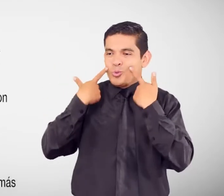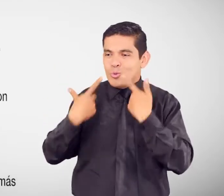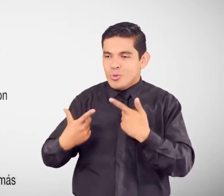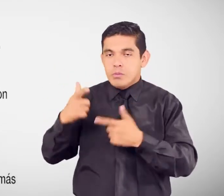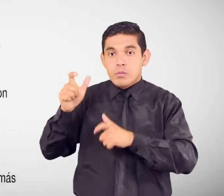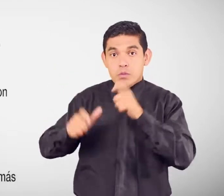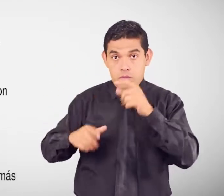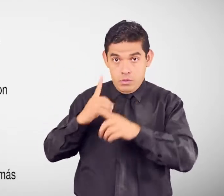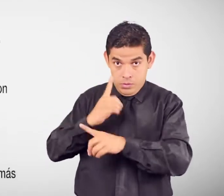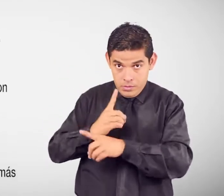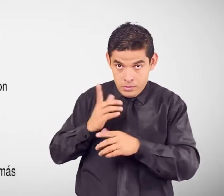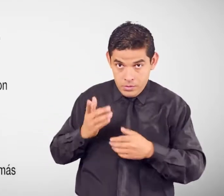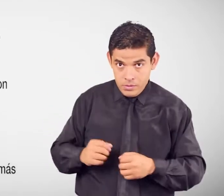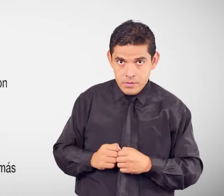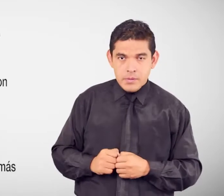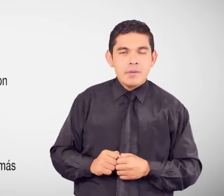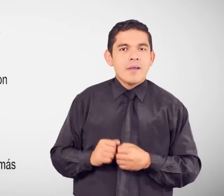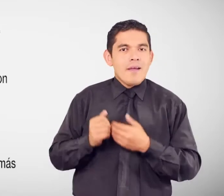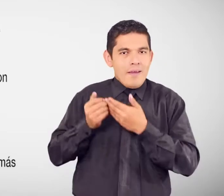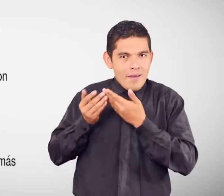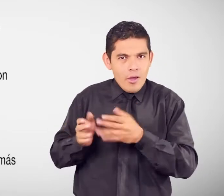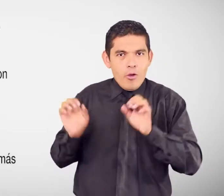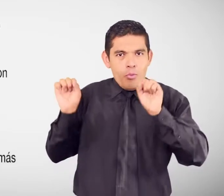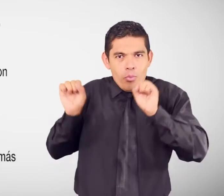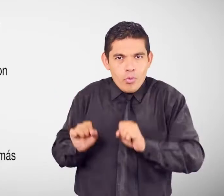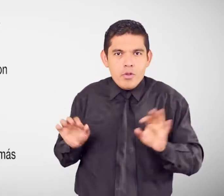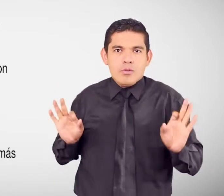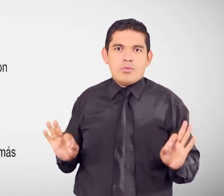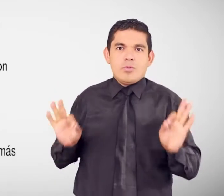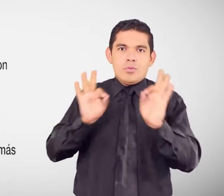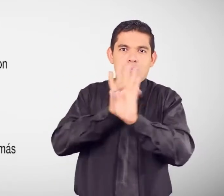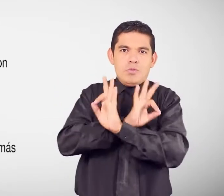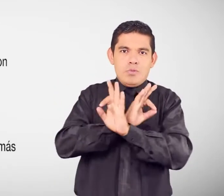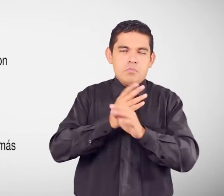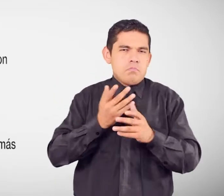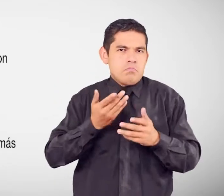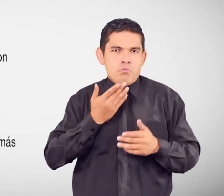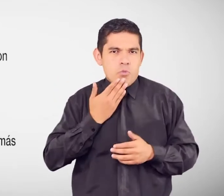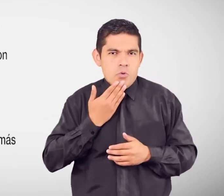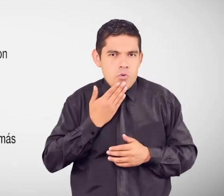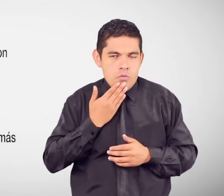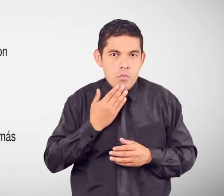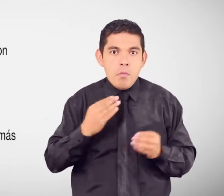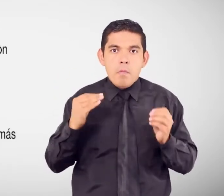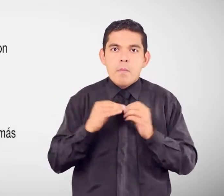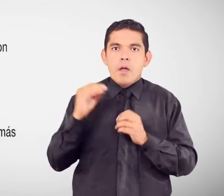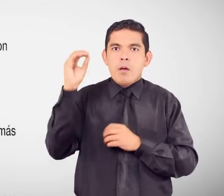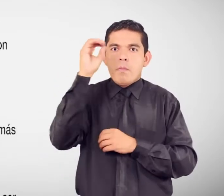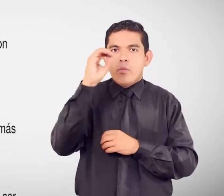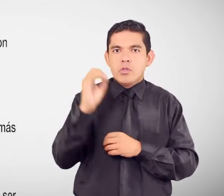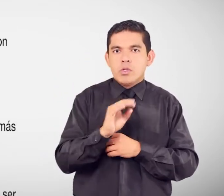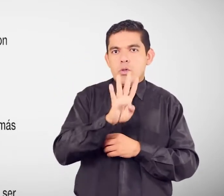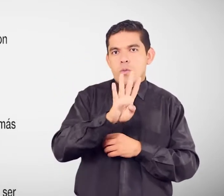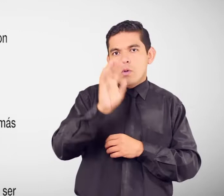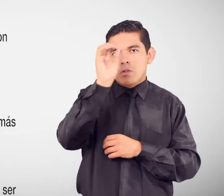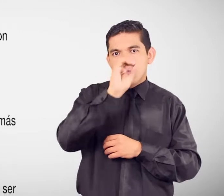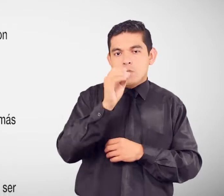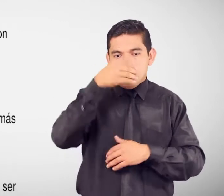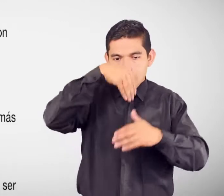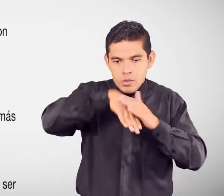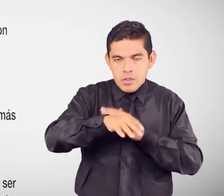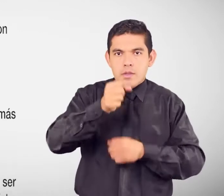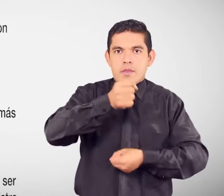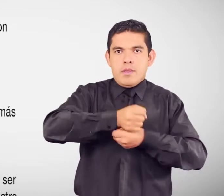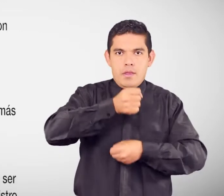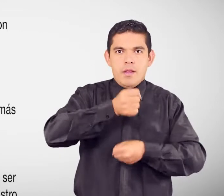A una persona con discapacidad severa Podrán formar parte del porcentaje de cumplimiento O de inclusión laboral Al cual tienen